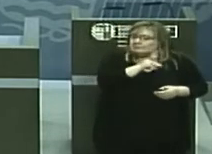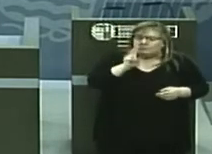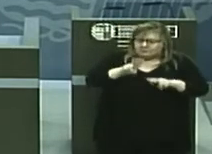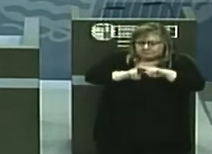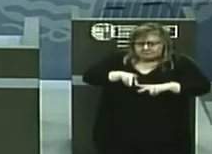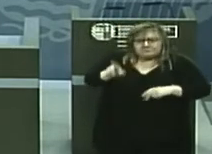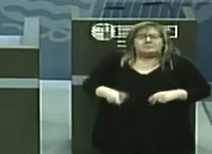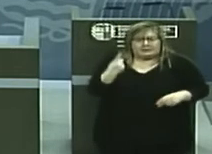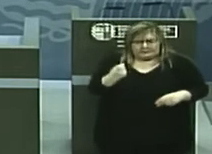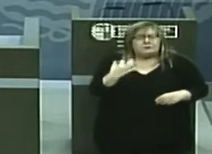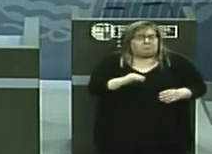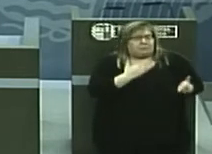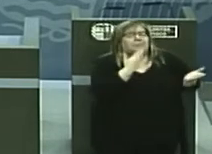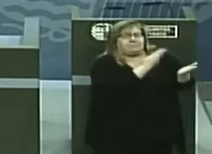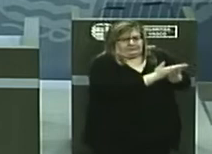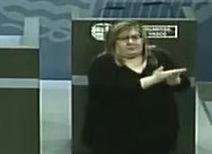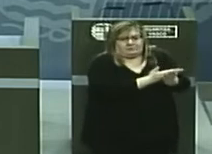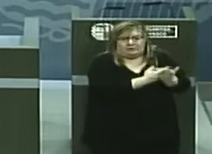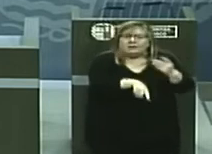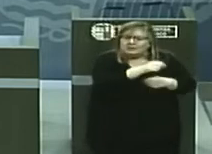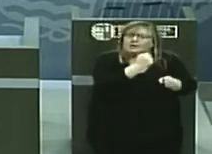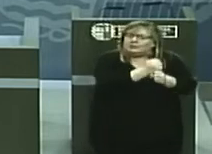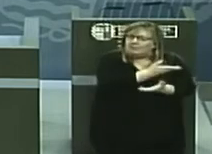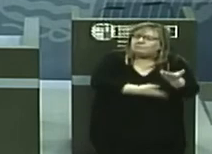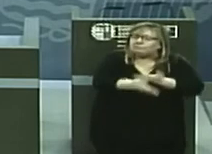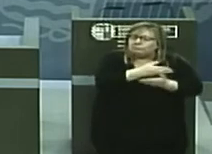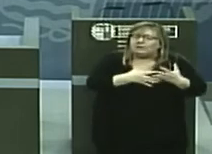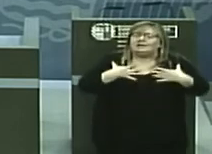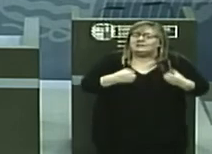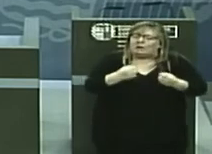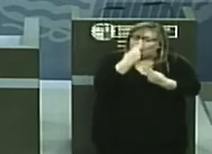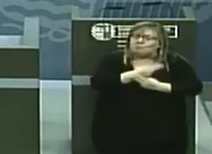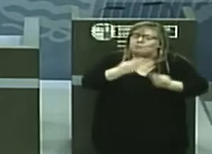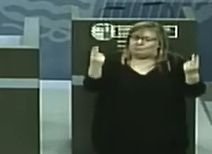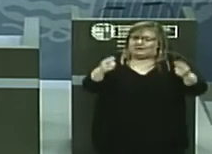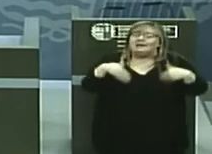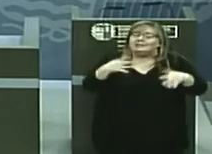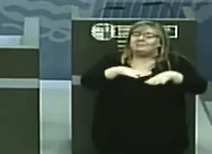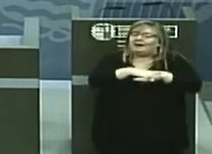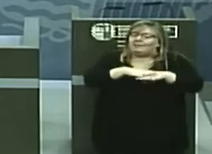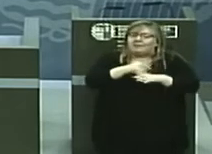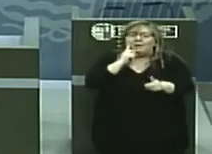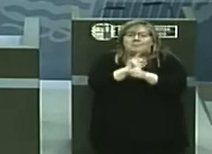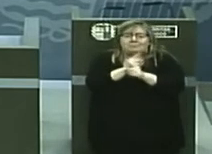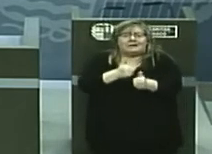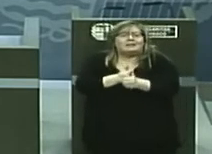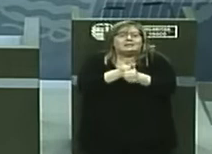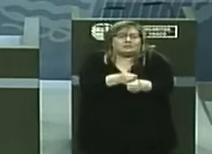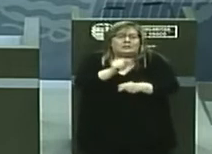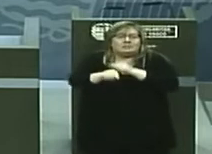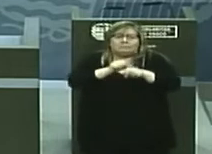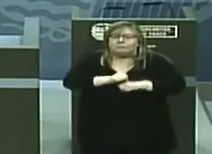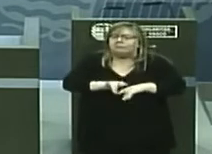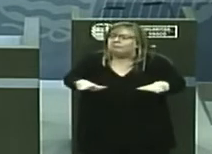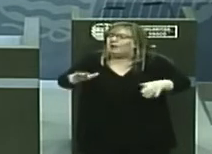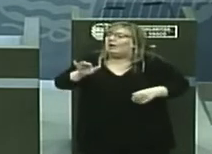precisan y trabajan coordinadas con salud pública y la red de vigilancia en el seguimiento de los nuevos casos